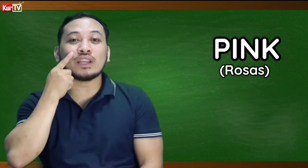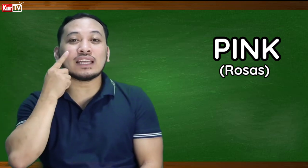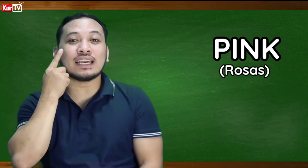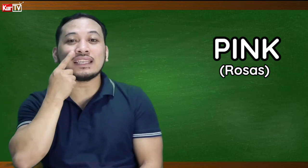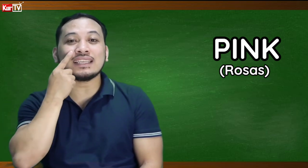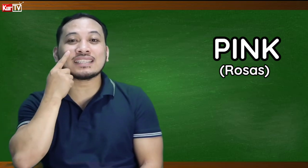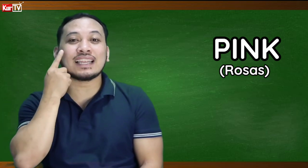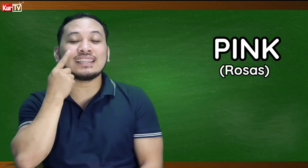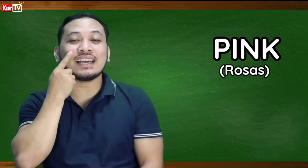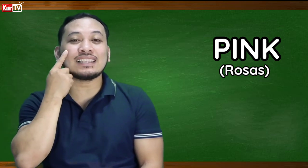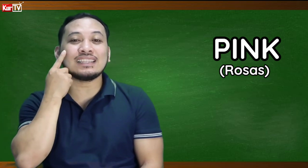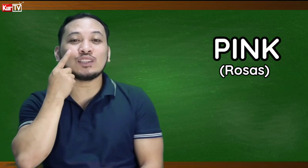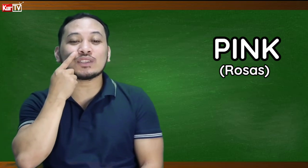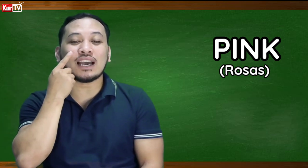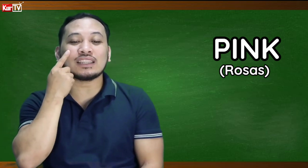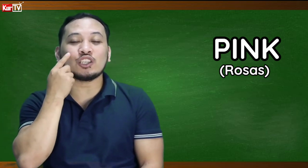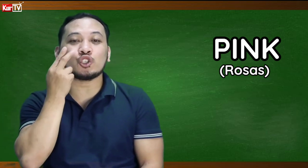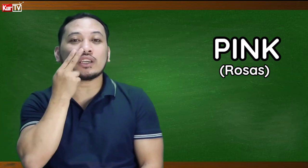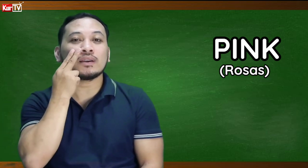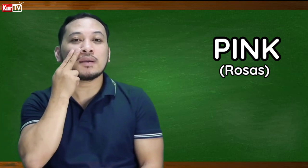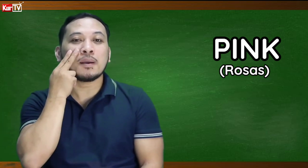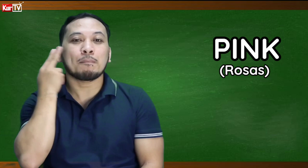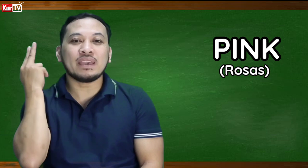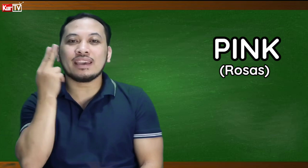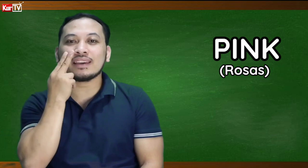natin dito sa ating chin pink